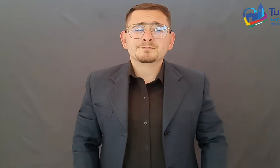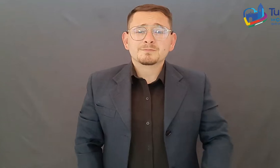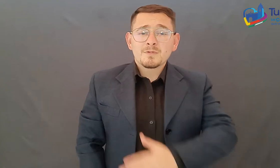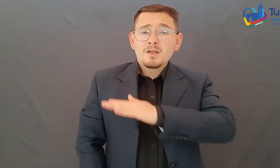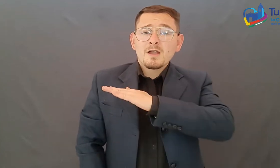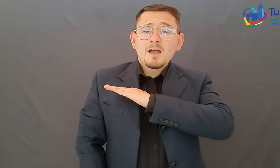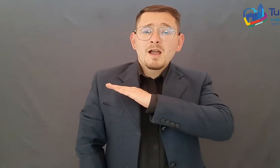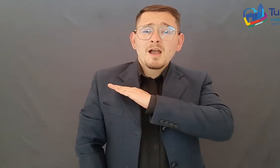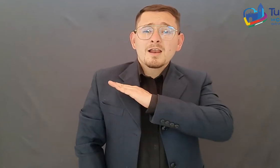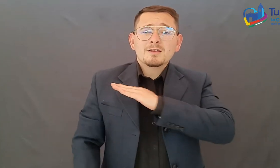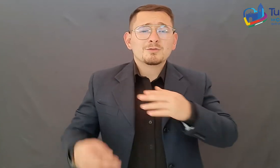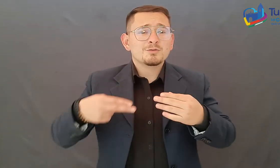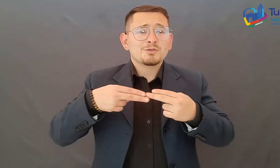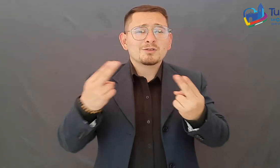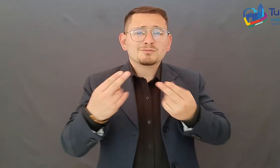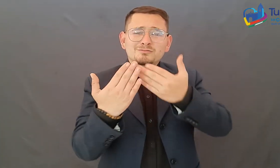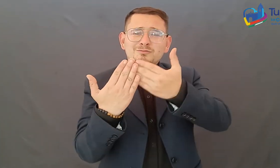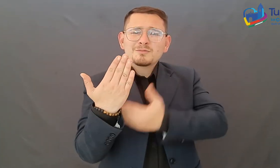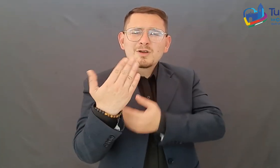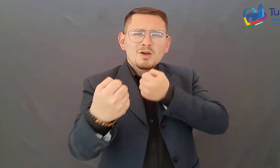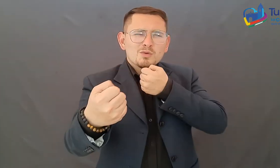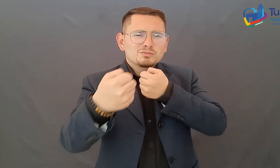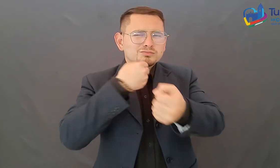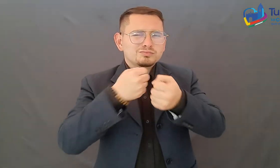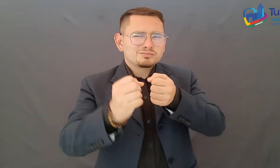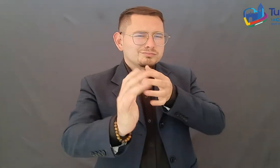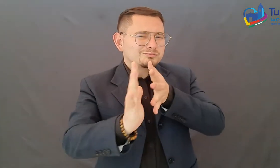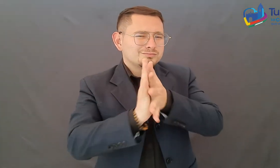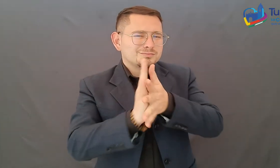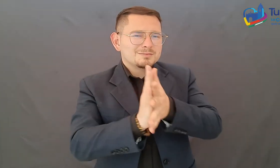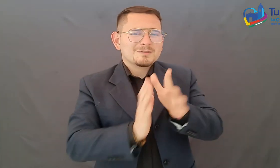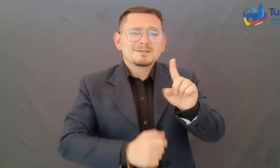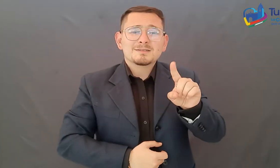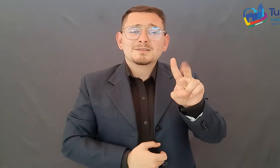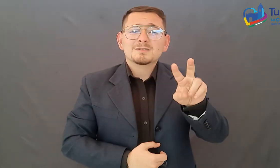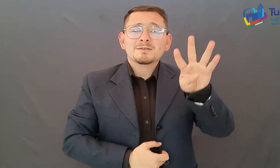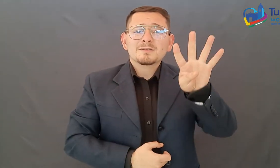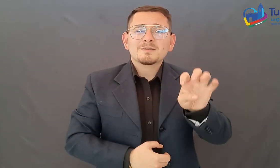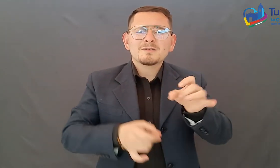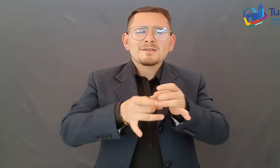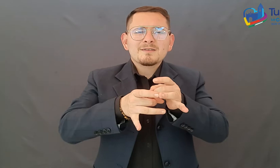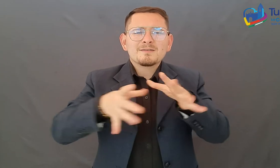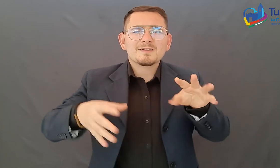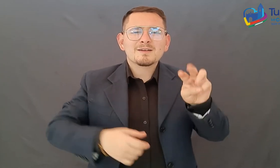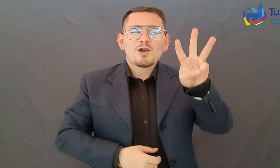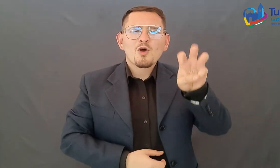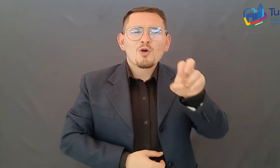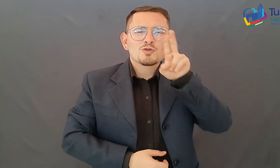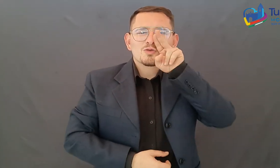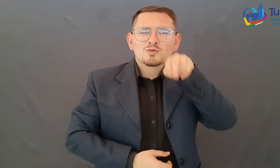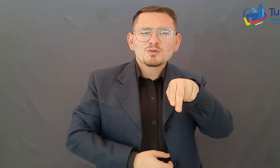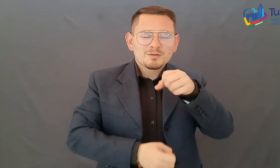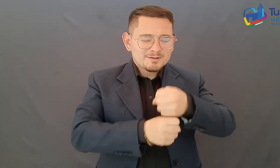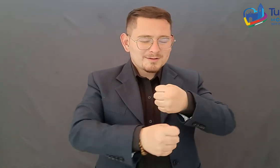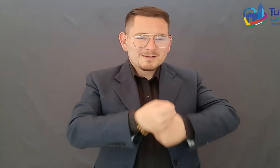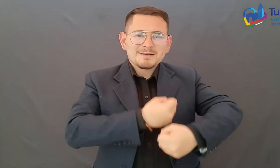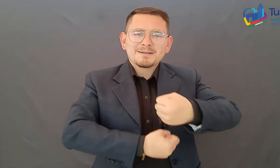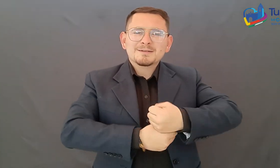Mayor de Tunja, Boletín Informativo 129, 8 de junio de 2022. Titular,